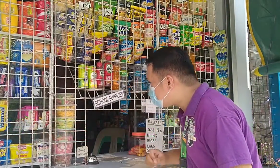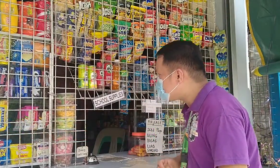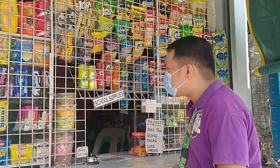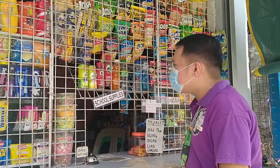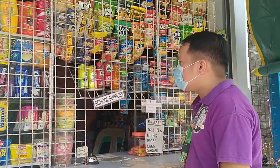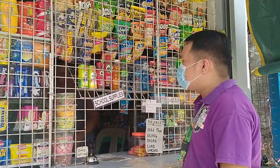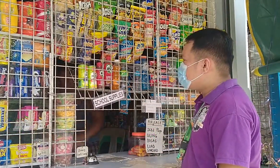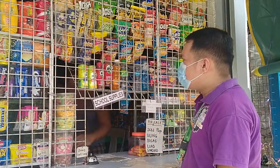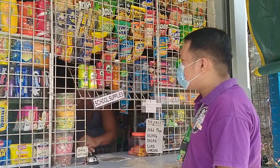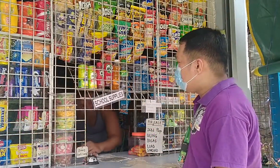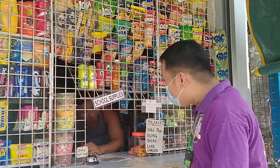Hello!